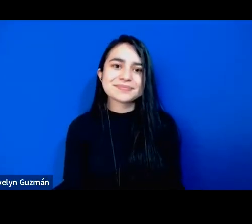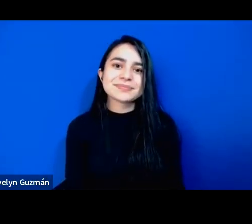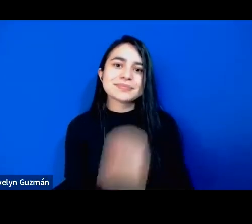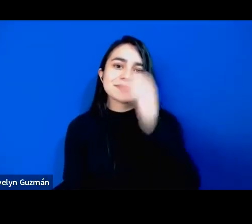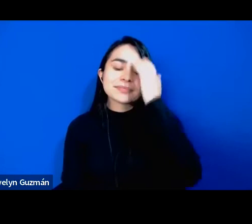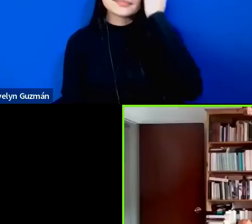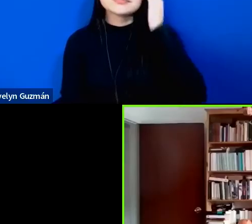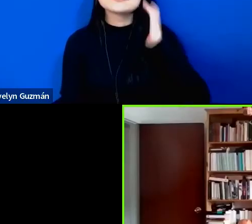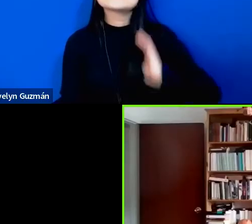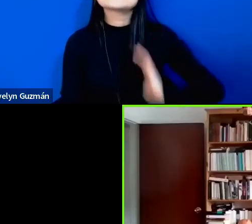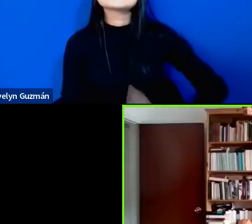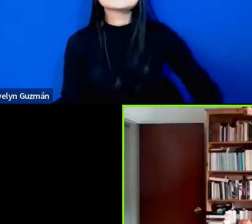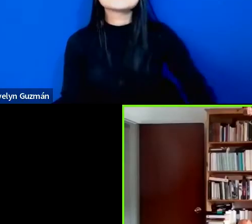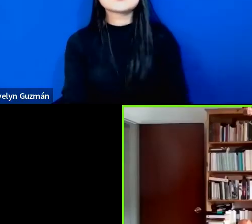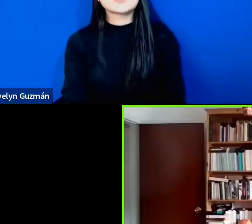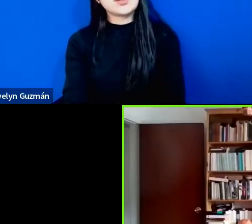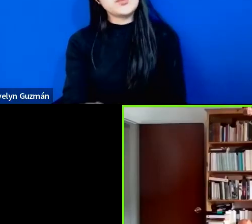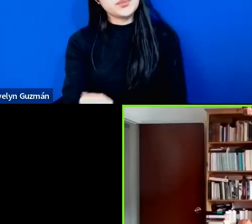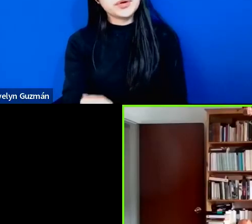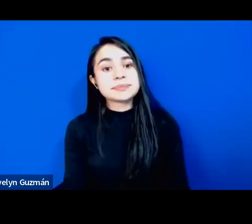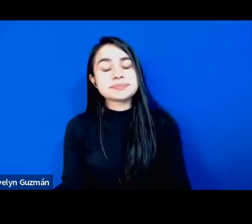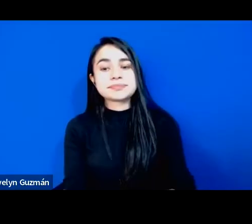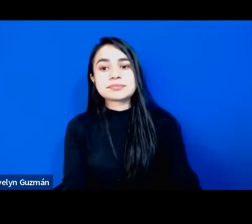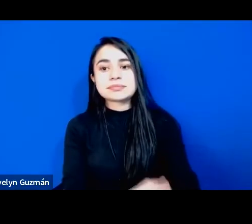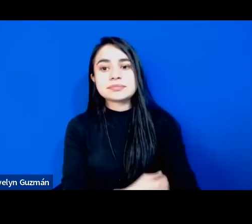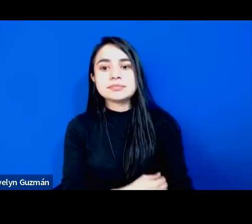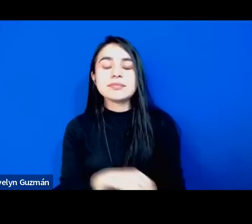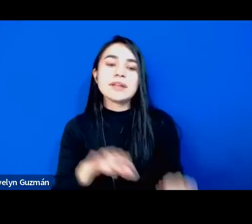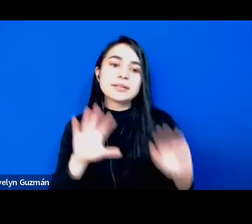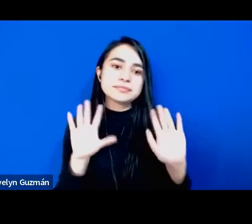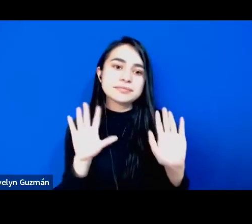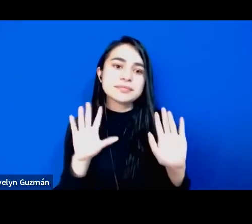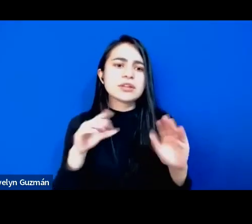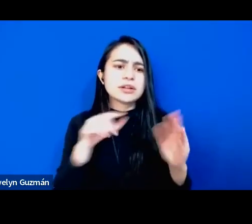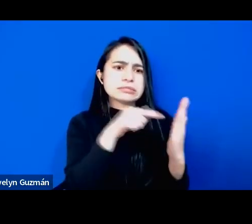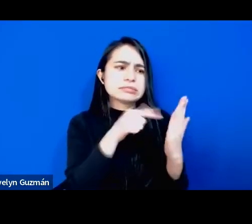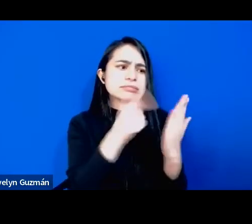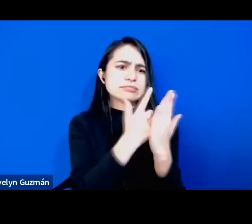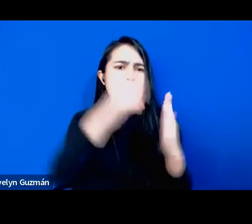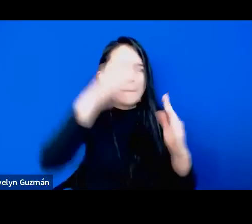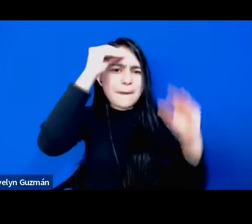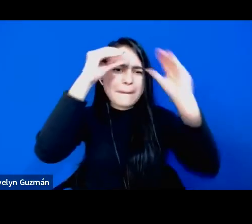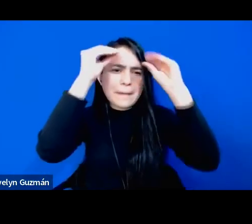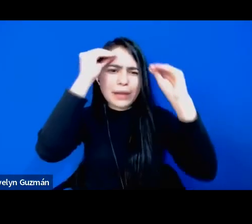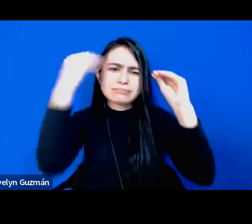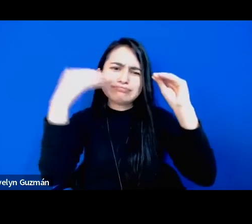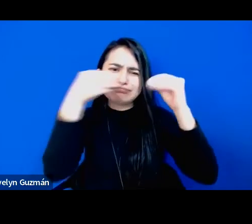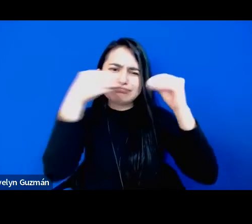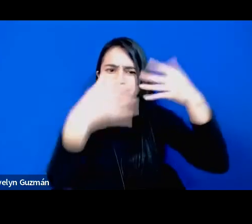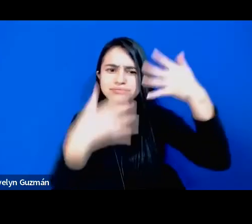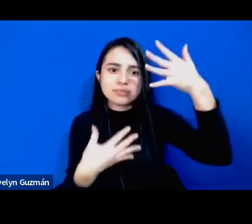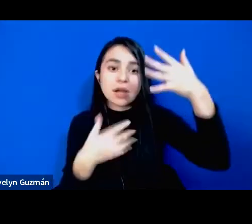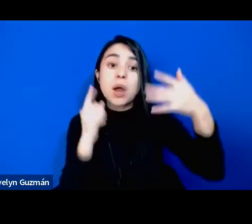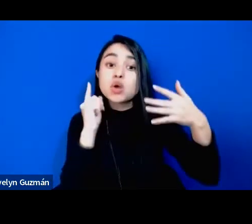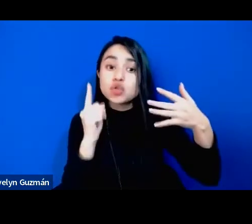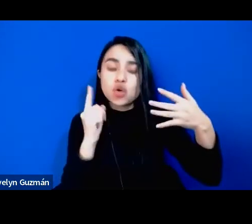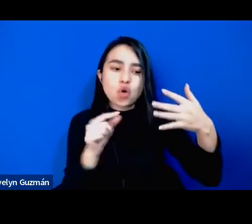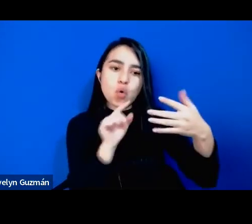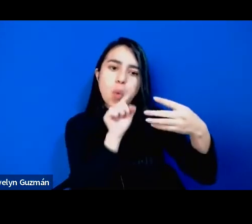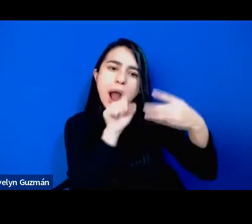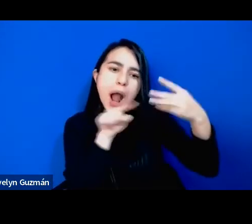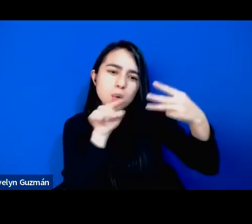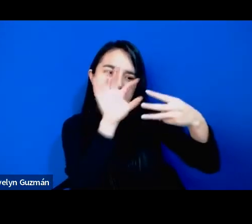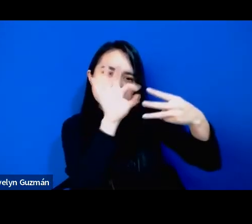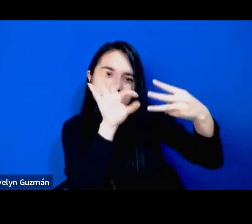Bueno, yo creo que el primer aprendiz, bueno, son muchos aprendizajes, pero yo quiero fundamentalmente destacar algunos.